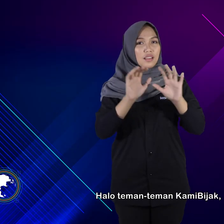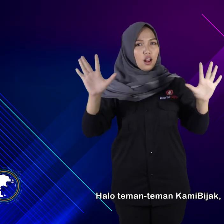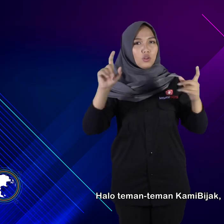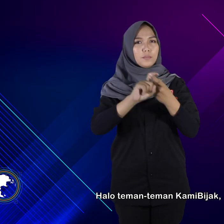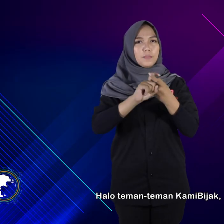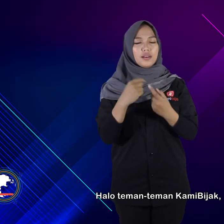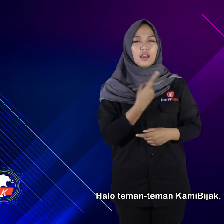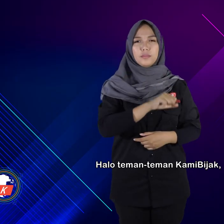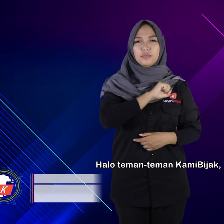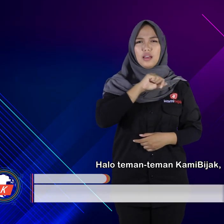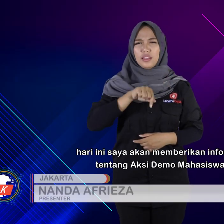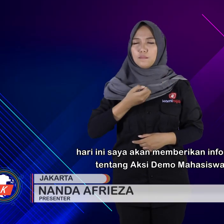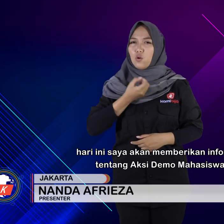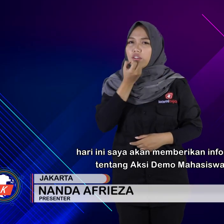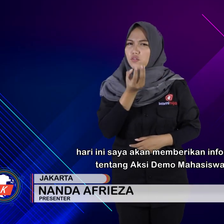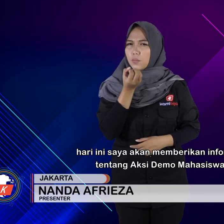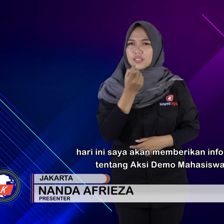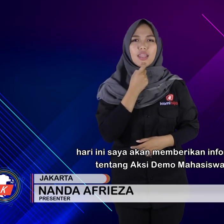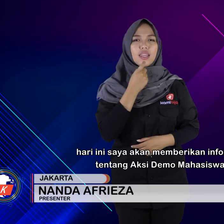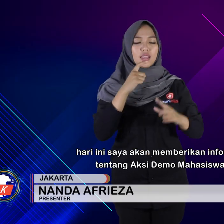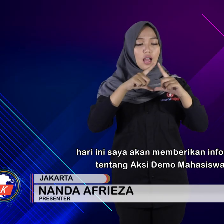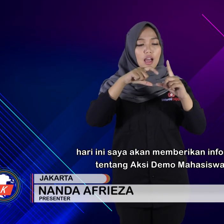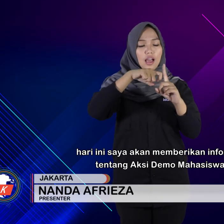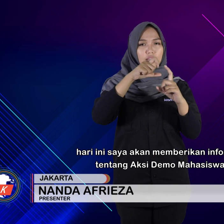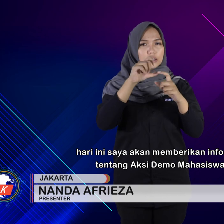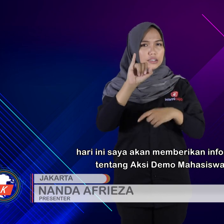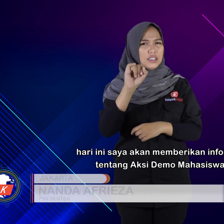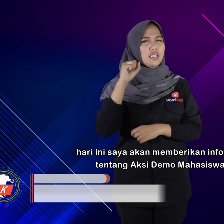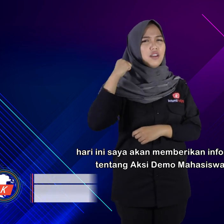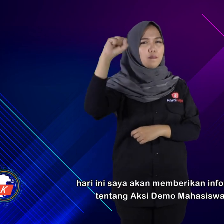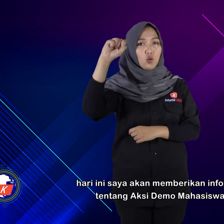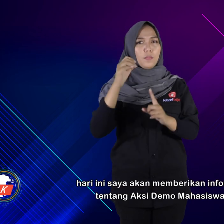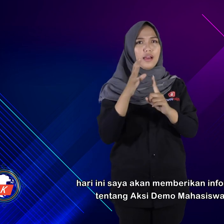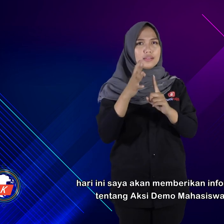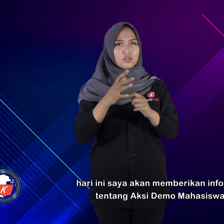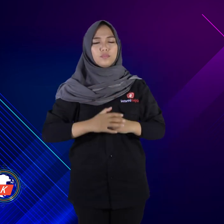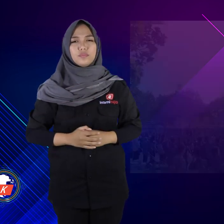Halo teman-teman, kami bijak. Hari ini saya akan memberikan informasi tentang aksi demo mahasiswa.